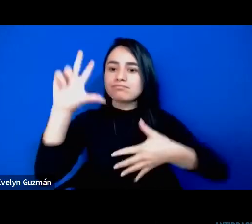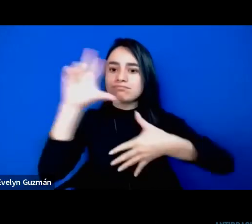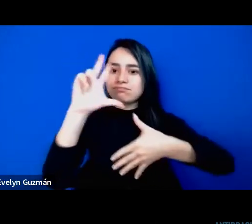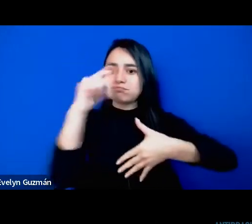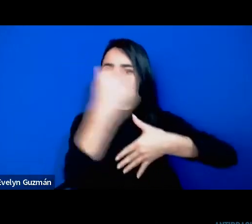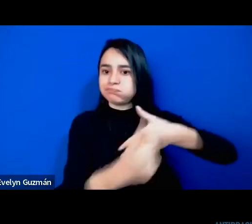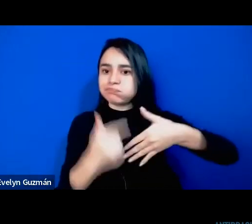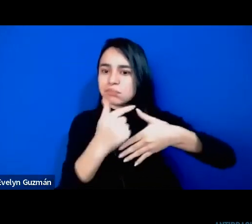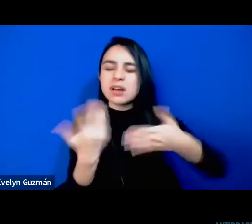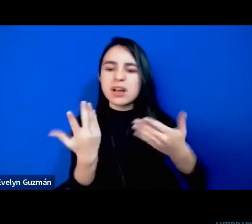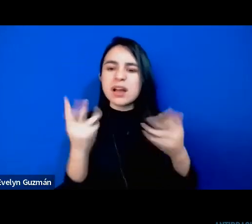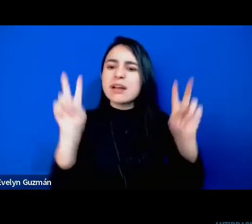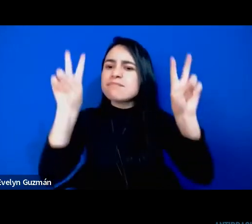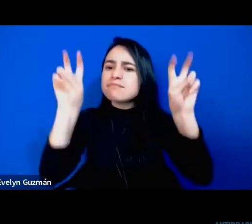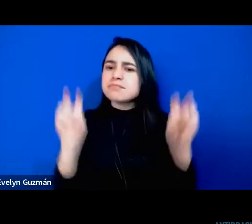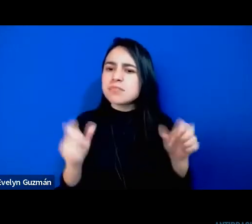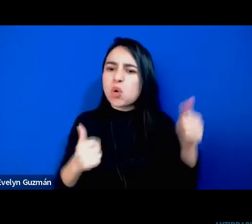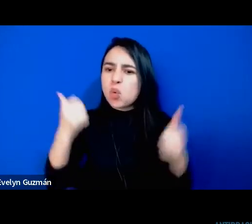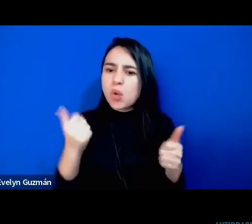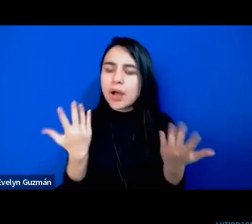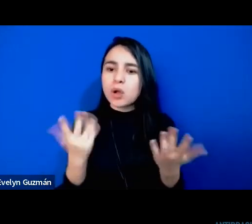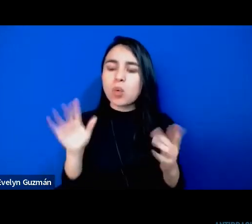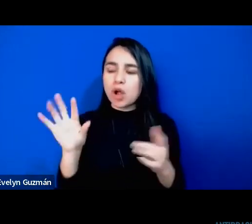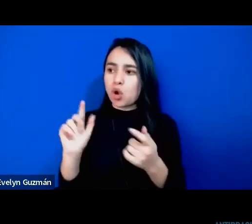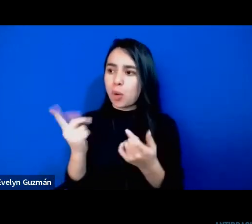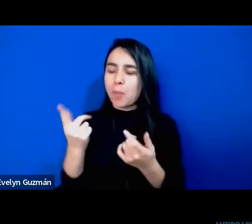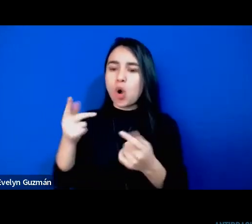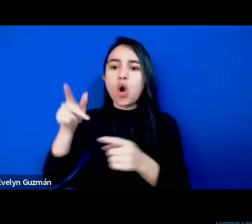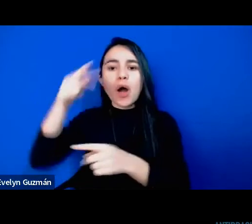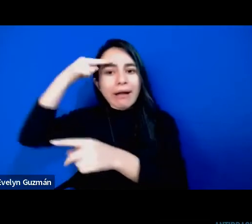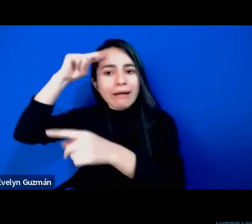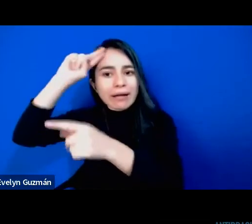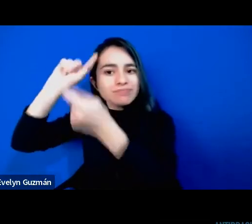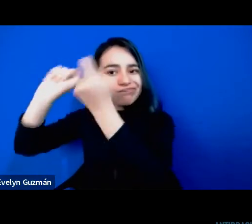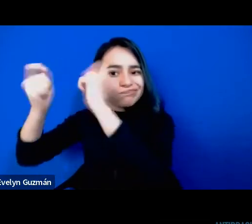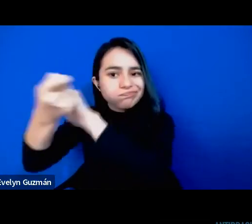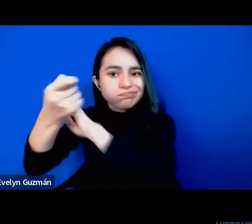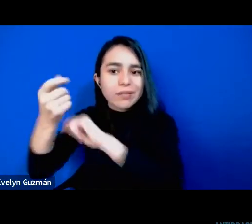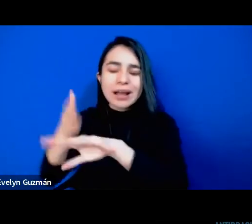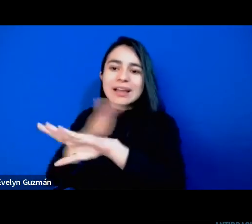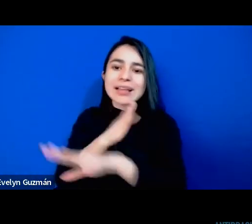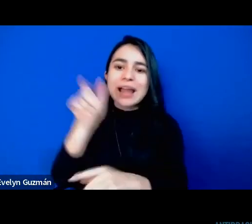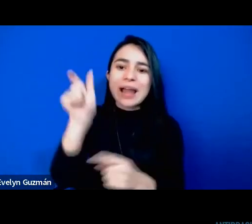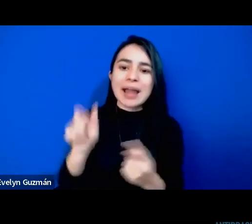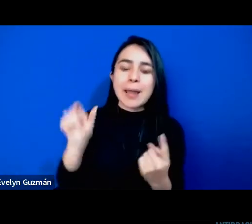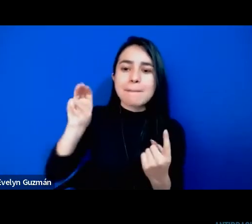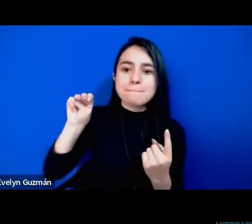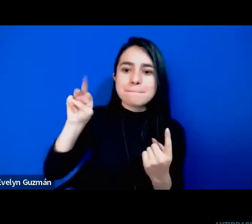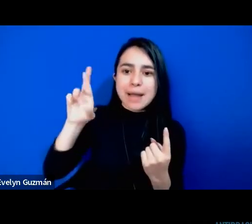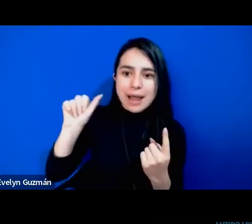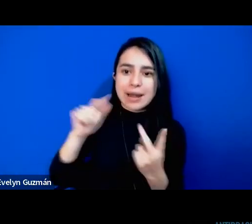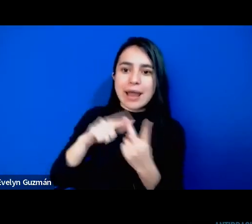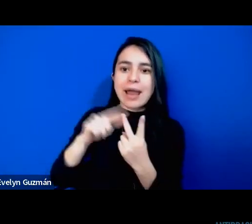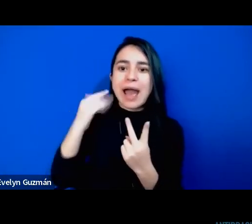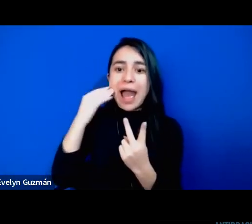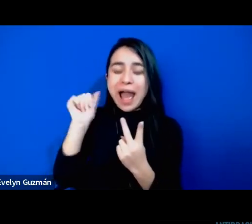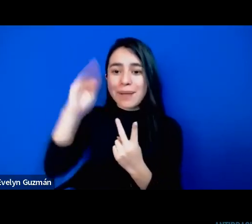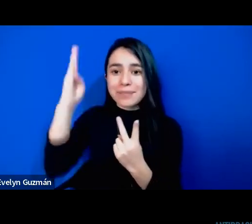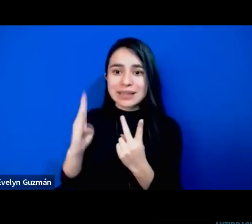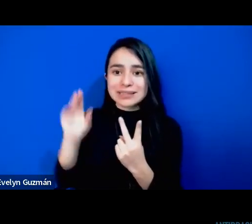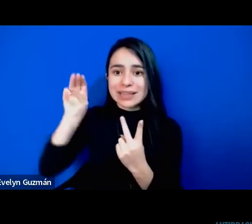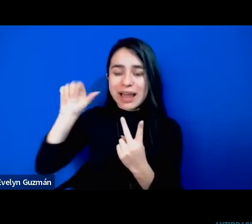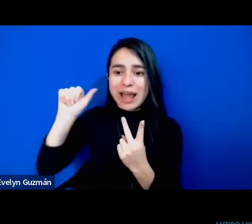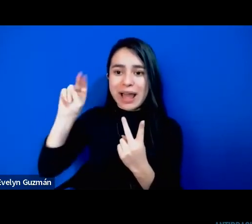de transformaciones interpretativas que Mara y Ángela también ambas tienen en común